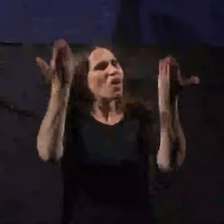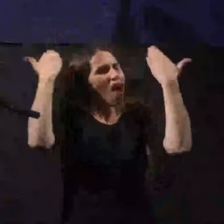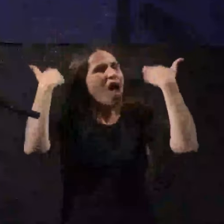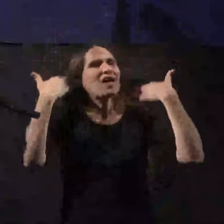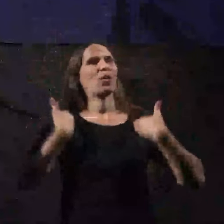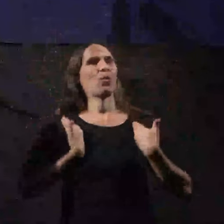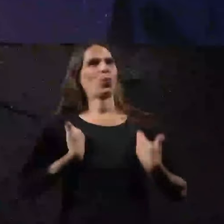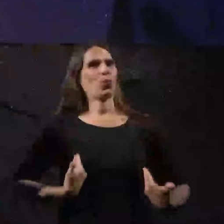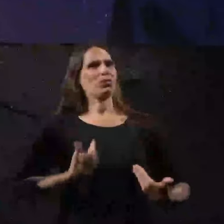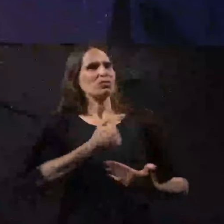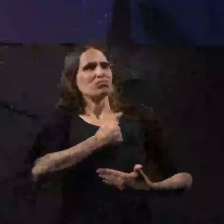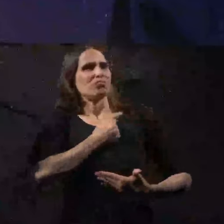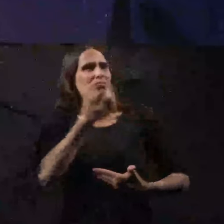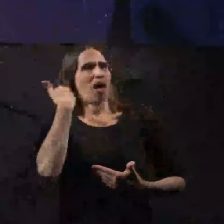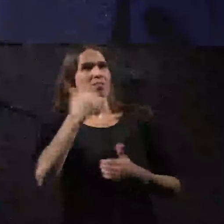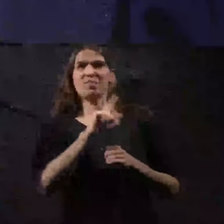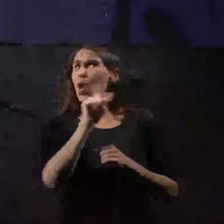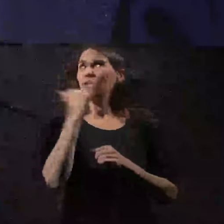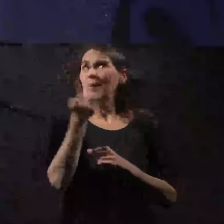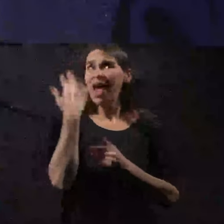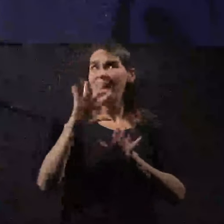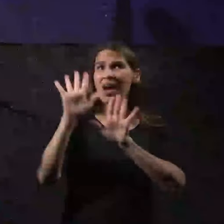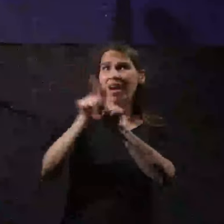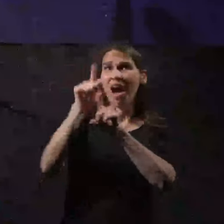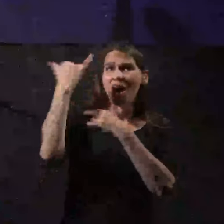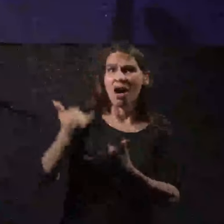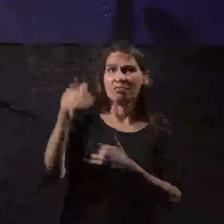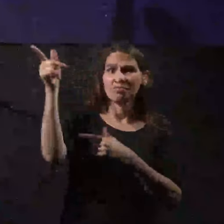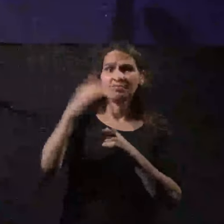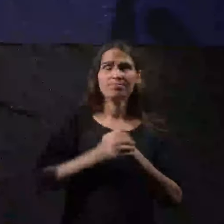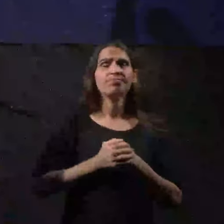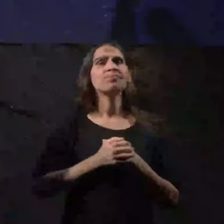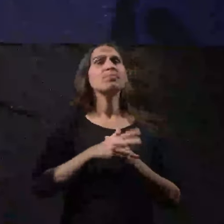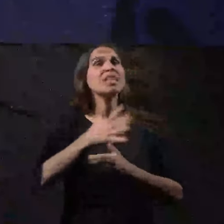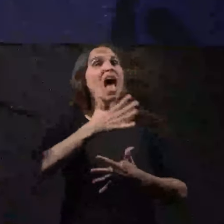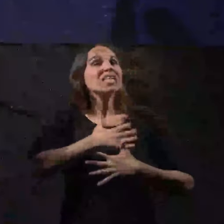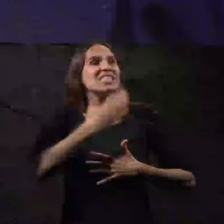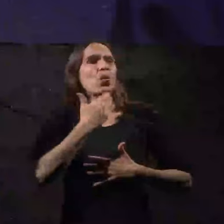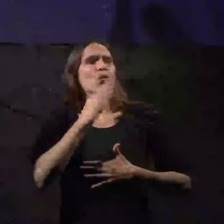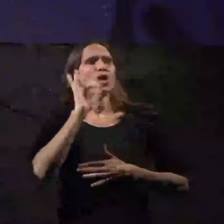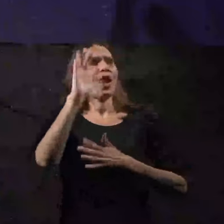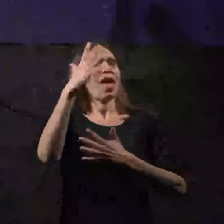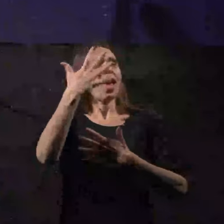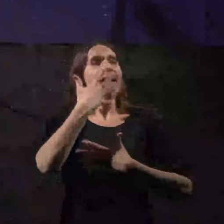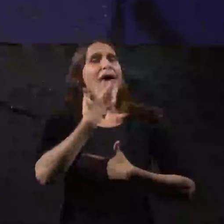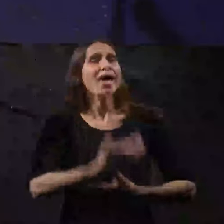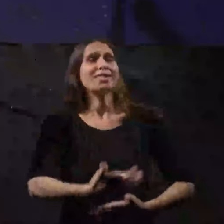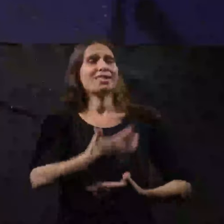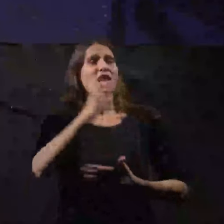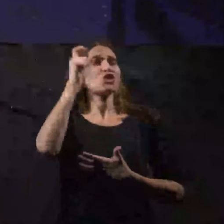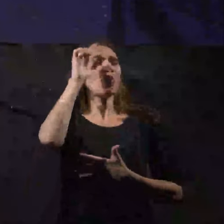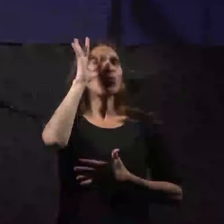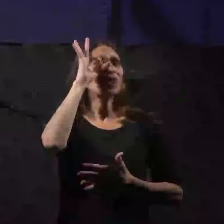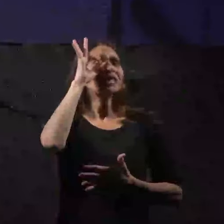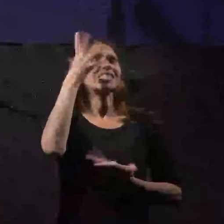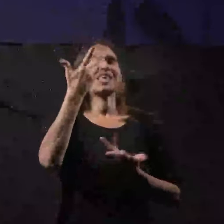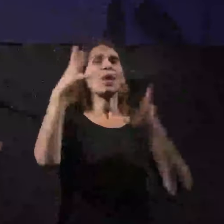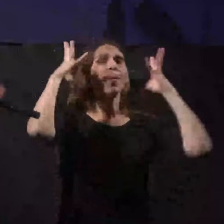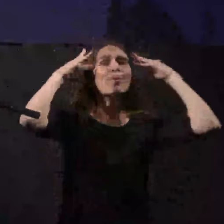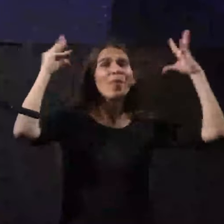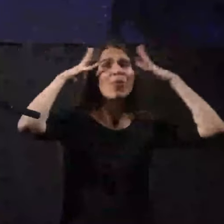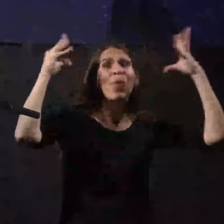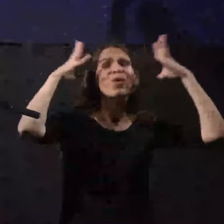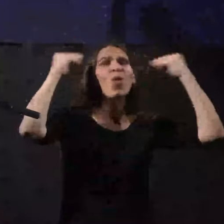כי זה לא תמיד היה ככה הציונות של הרצל וז'בוטינסקי ובן גוריון